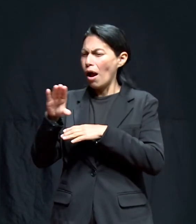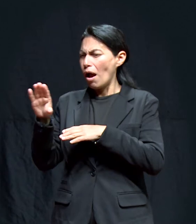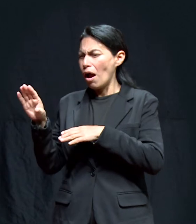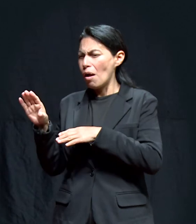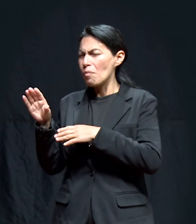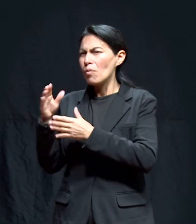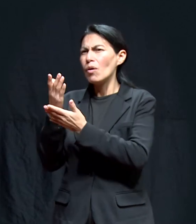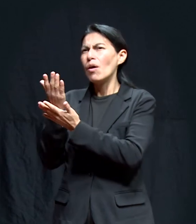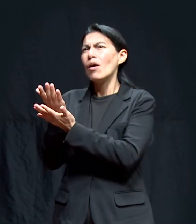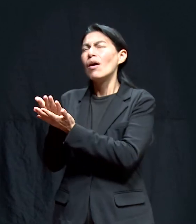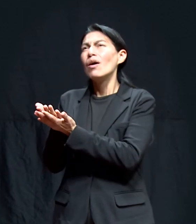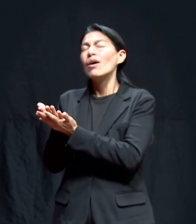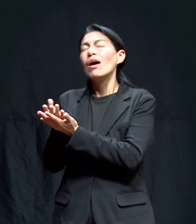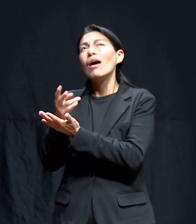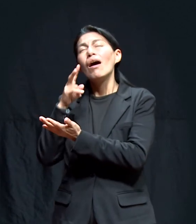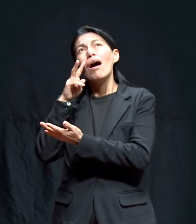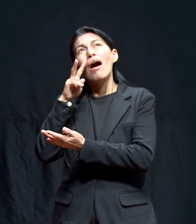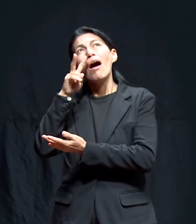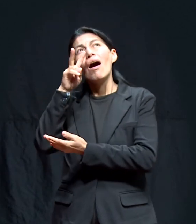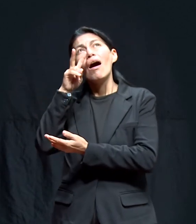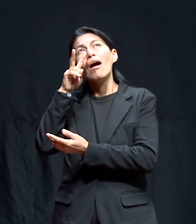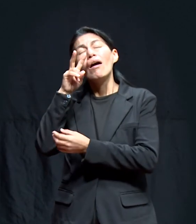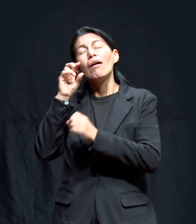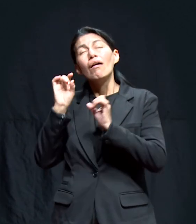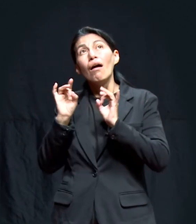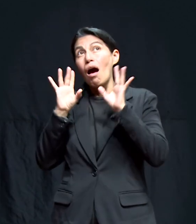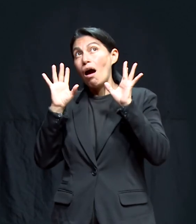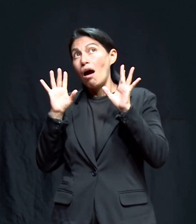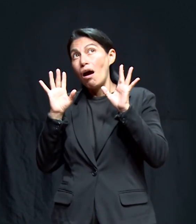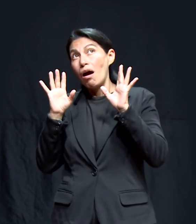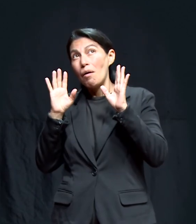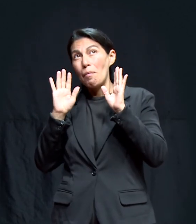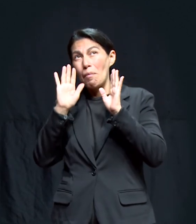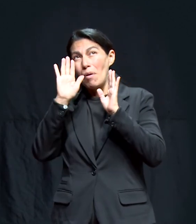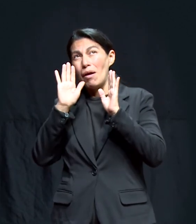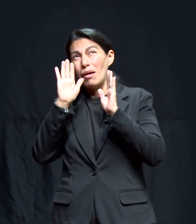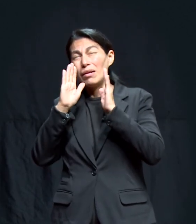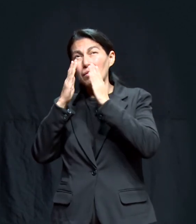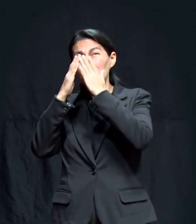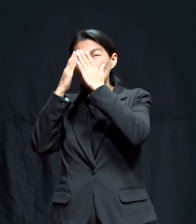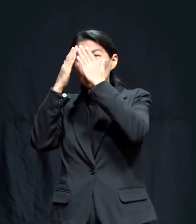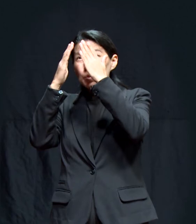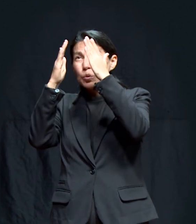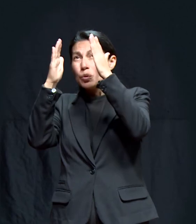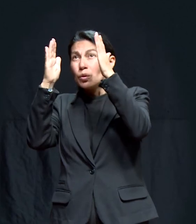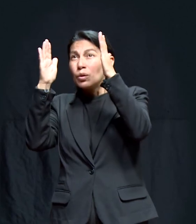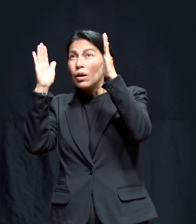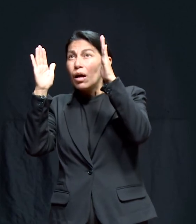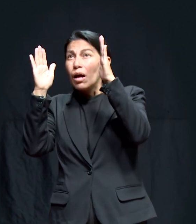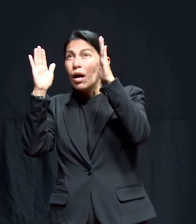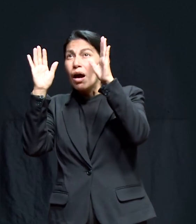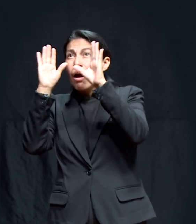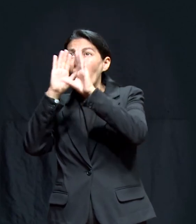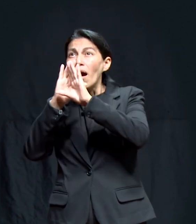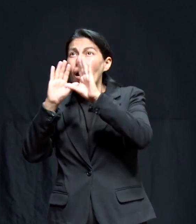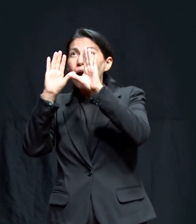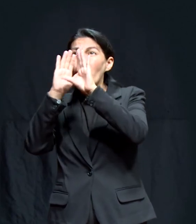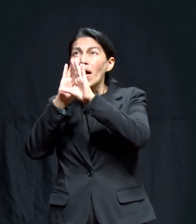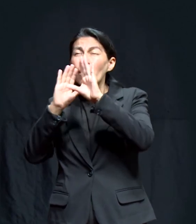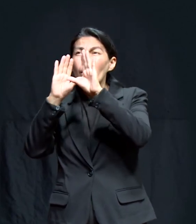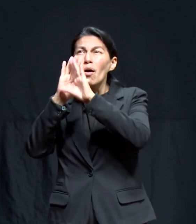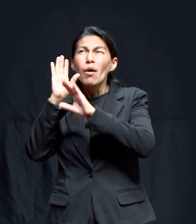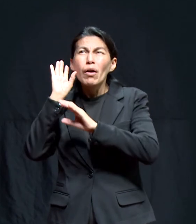dice que de repente, ella vio como que se abrió el cielo, y como que salieron unos cantos.